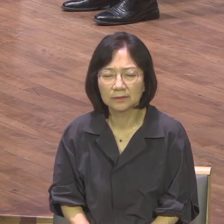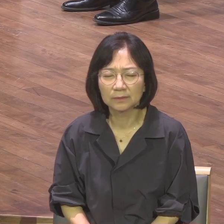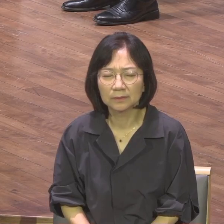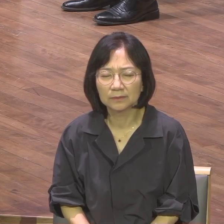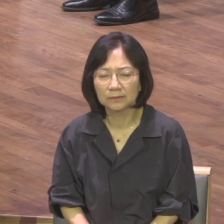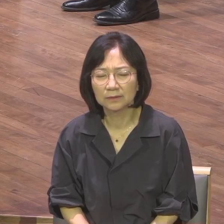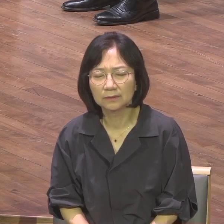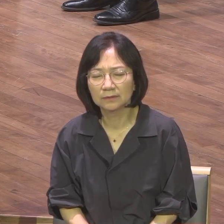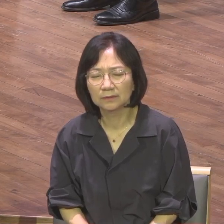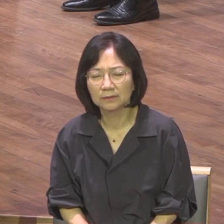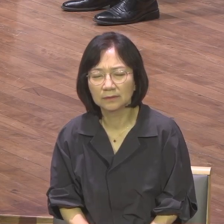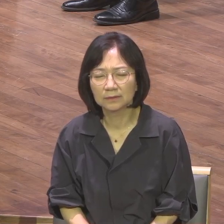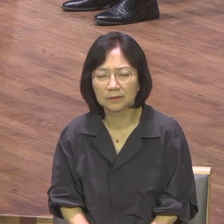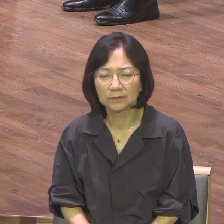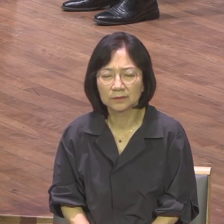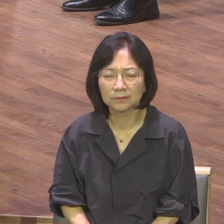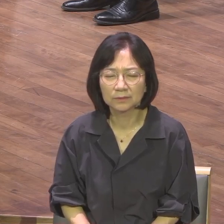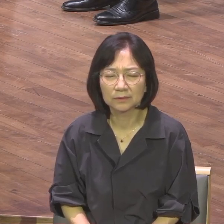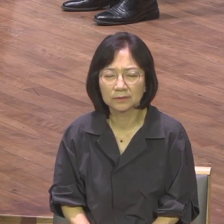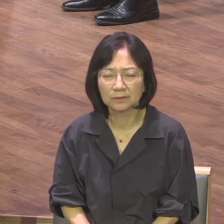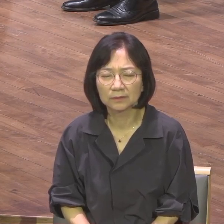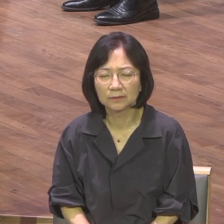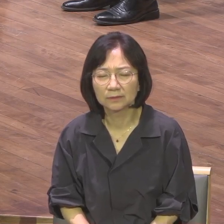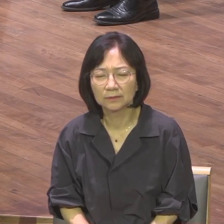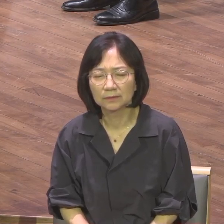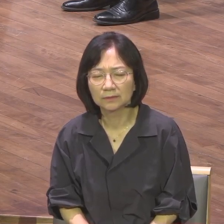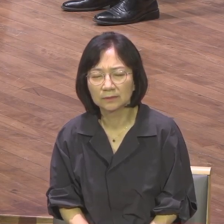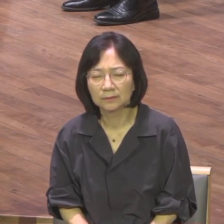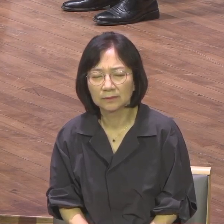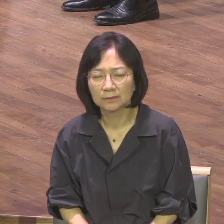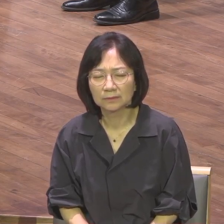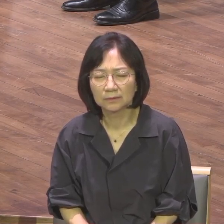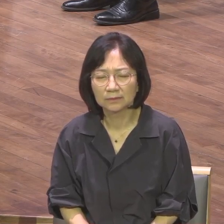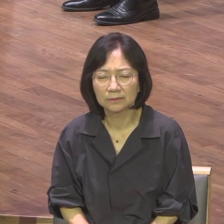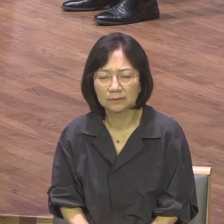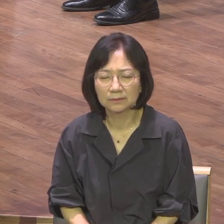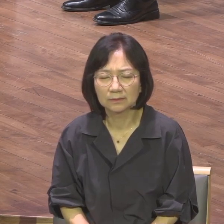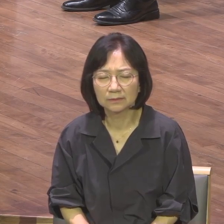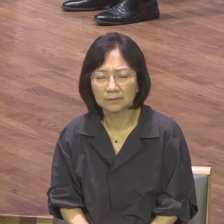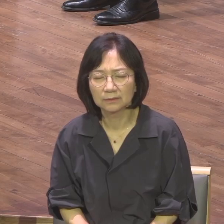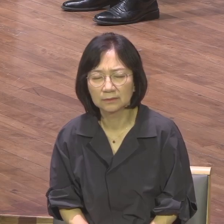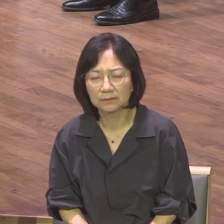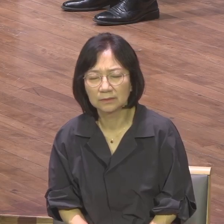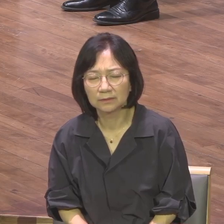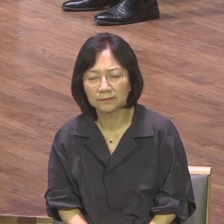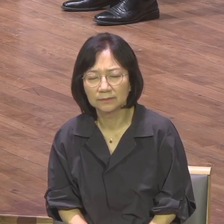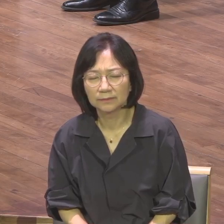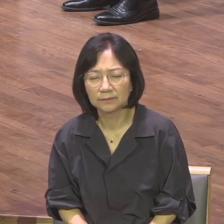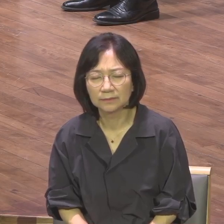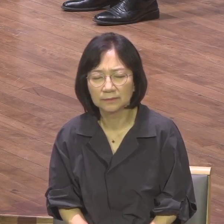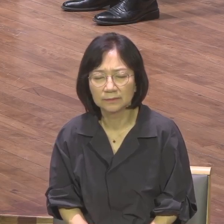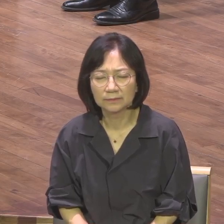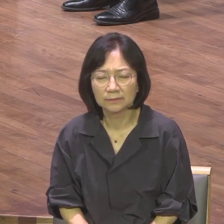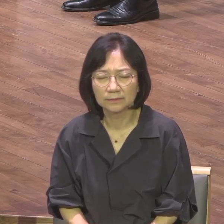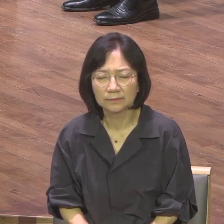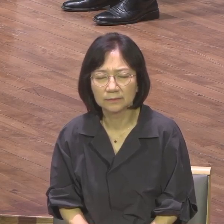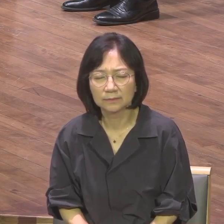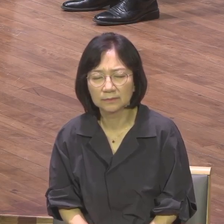이를 파괴하는 모든 성령의 주의 예수 믿음 앞에 완전히 불러주시오 주의 예수 믿음 앞에 완전히 역사